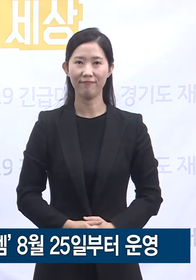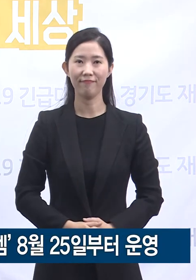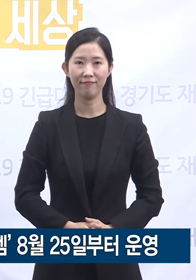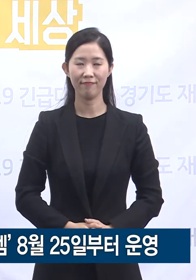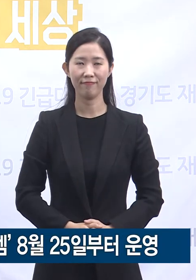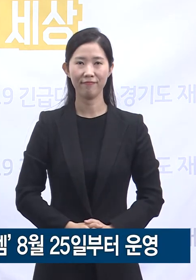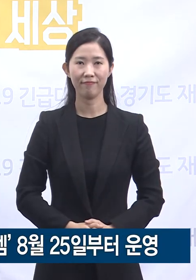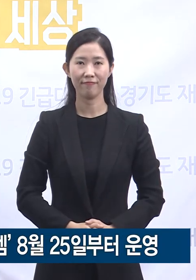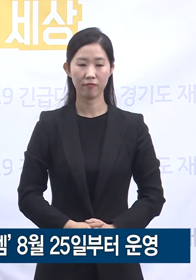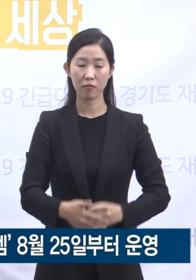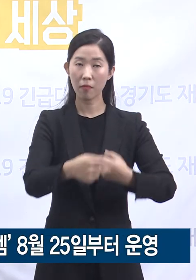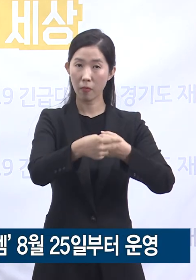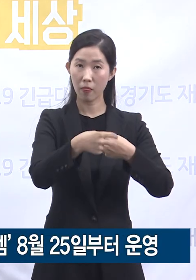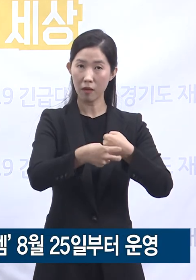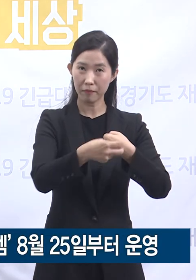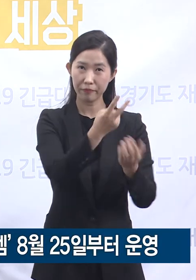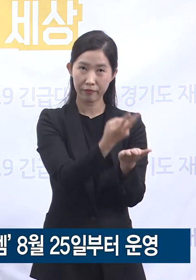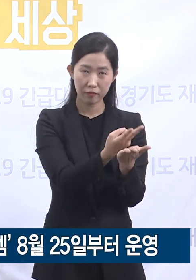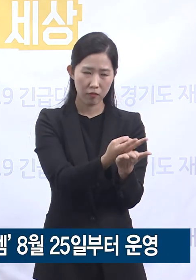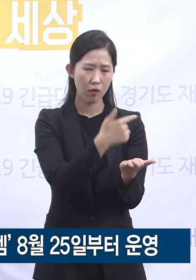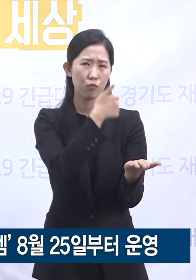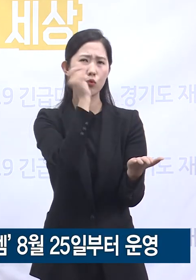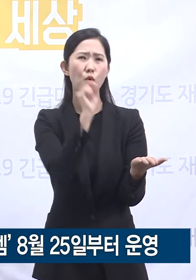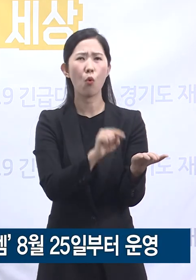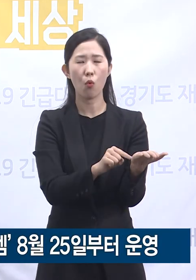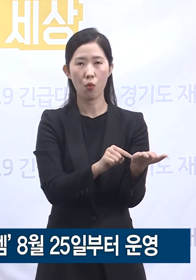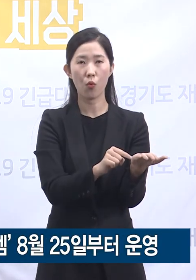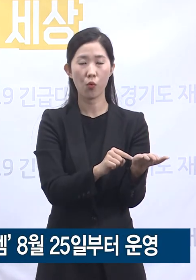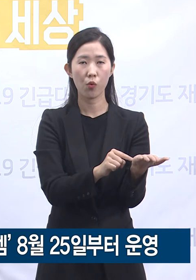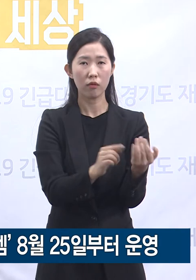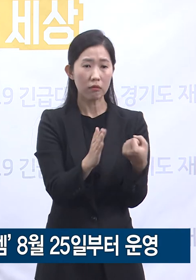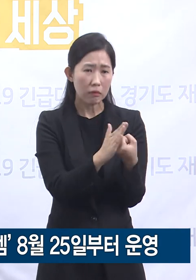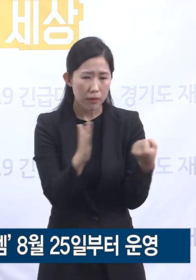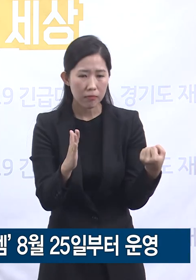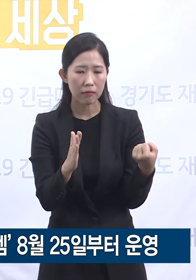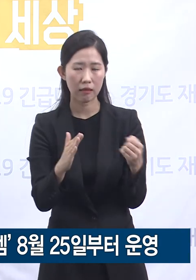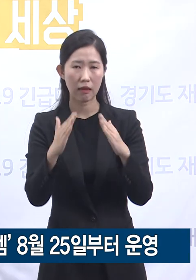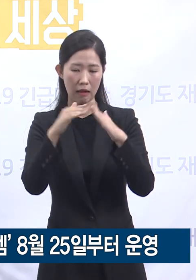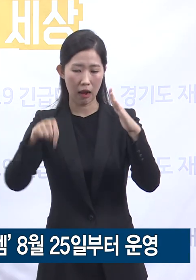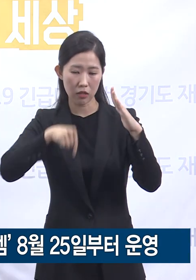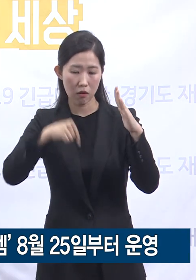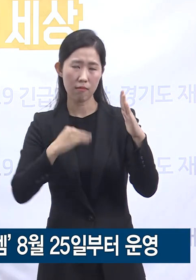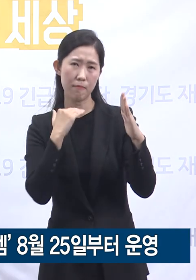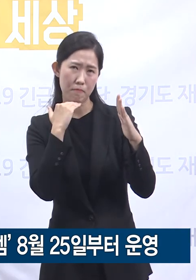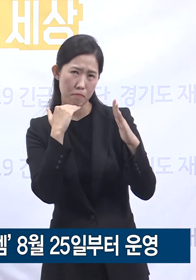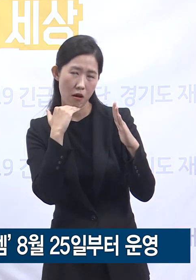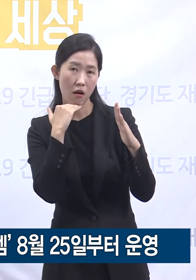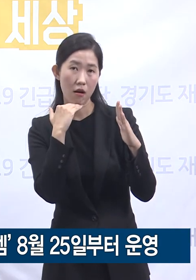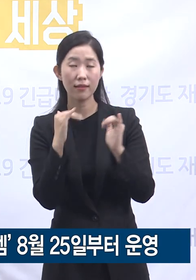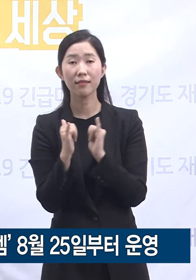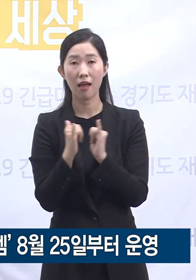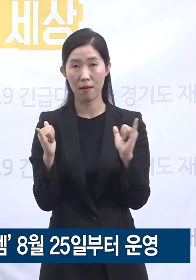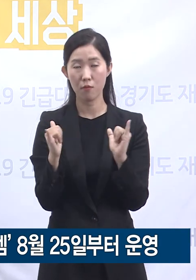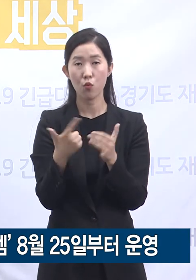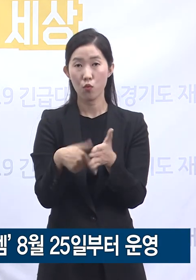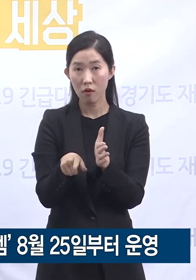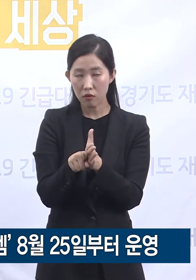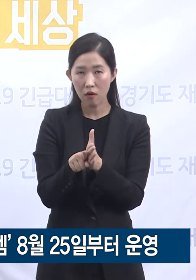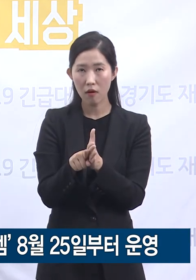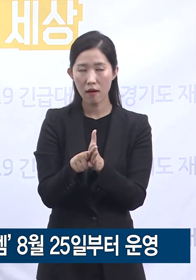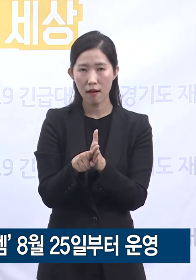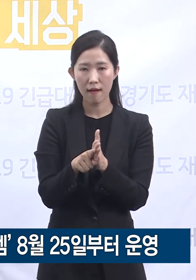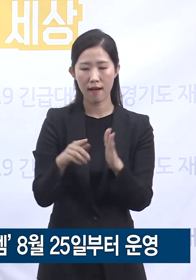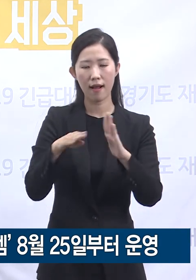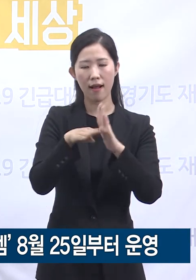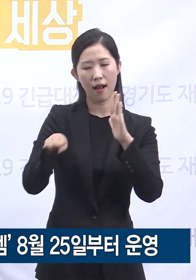병상 부족으로 인해 발생할 수 있는 가정대기 확진자에 대한 가정건강관리 서비스인 홈케어